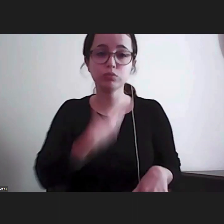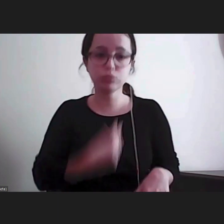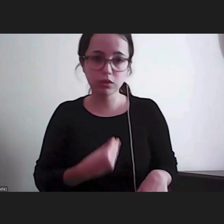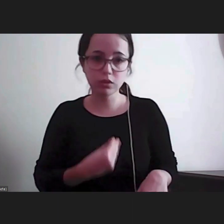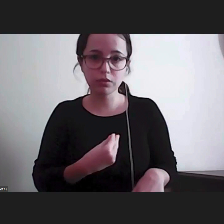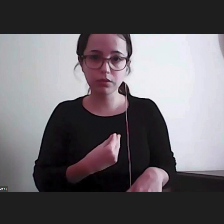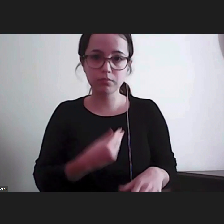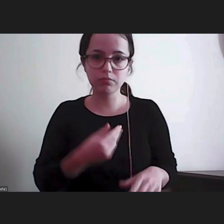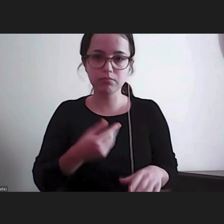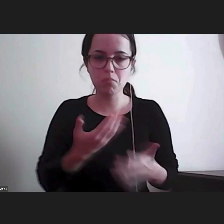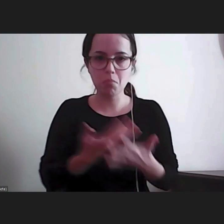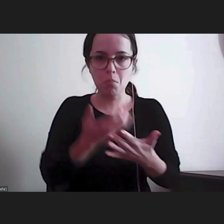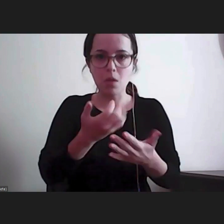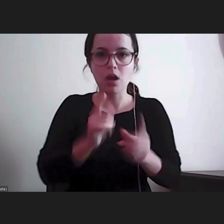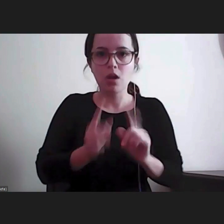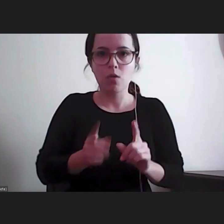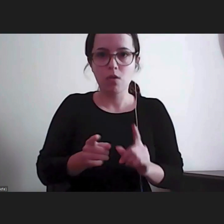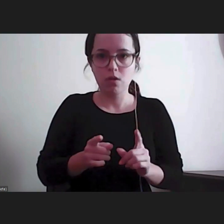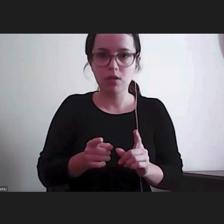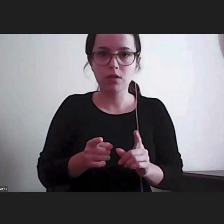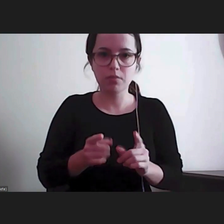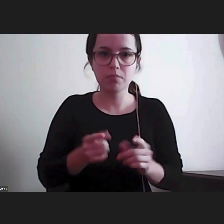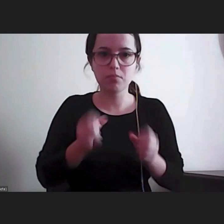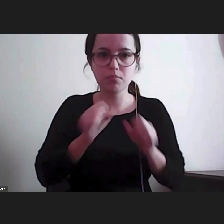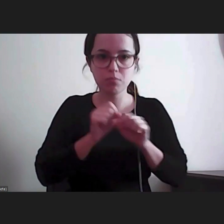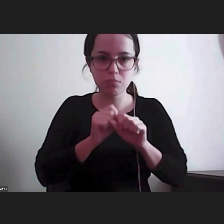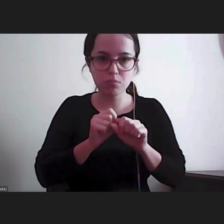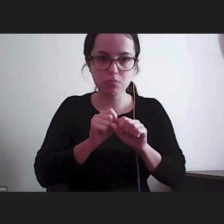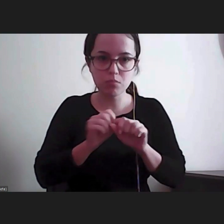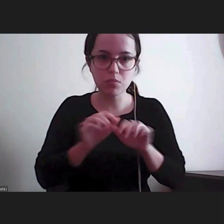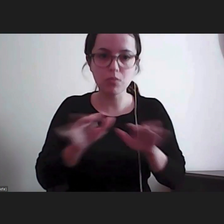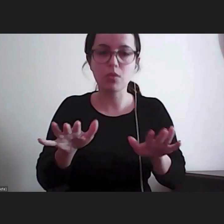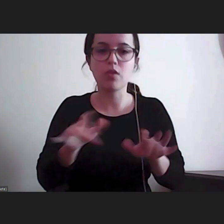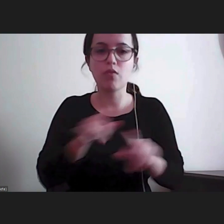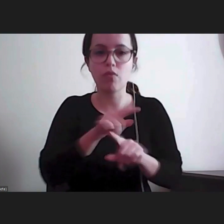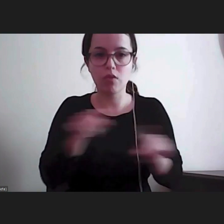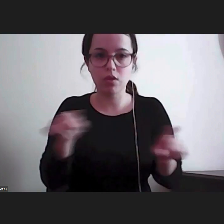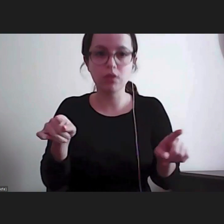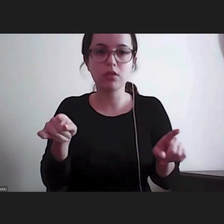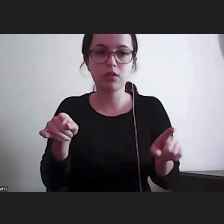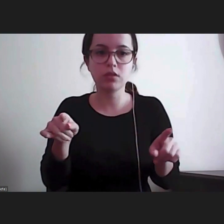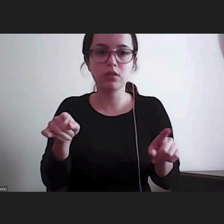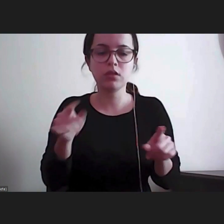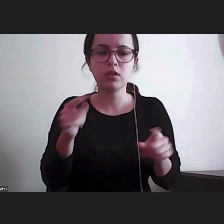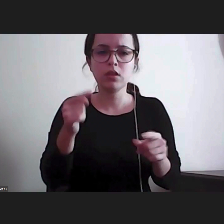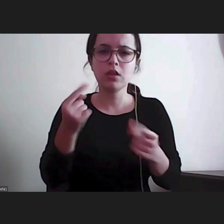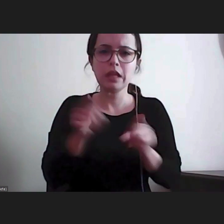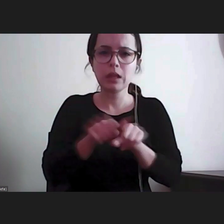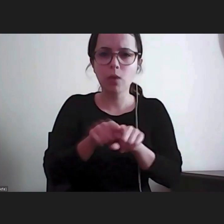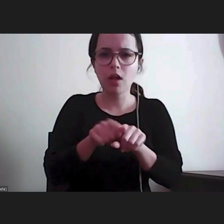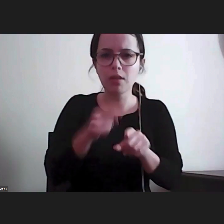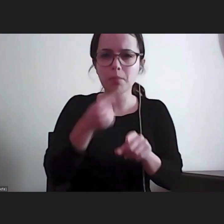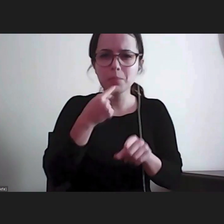sublinhar, de partilhar com os tutores, de forma até a irmos compreendendo melhor